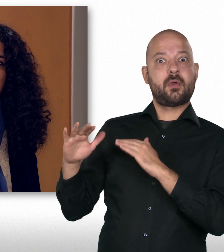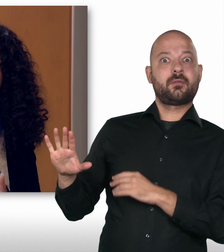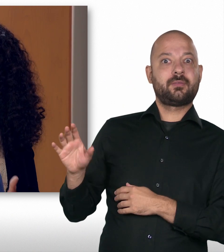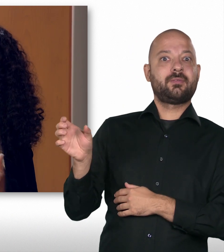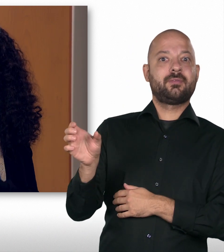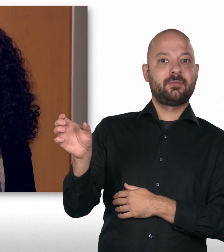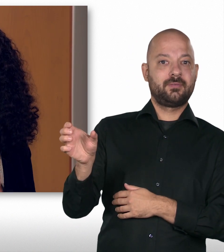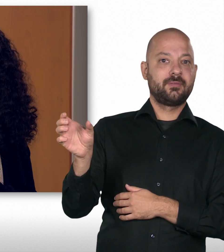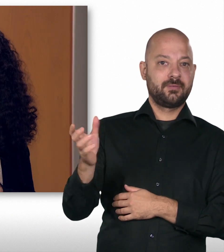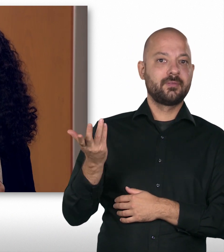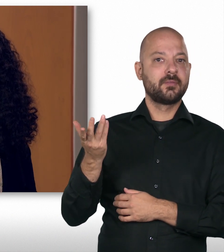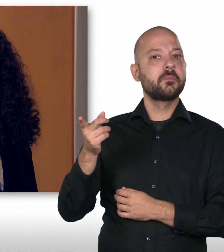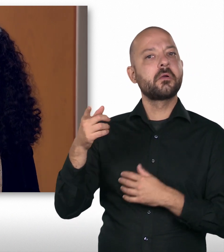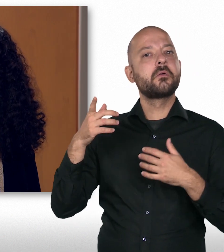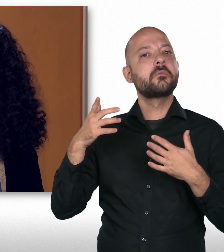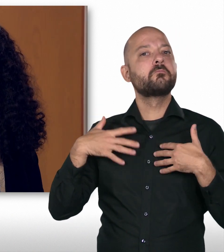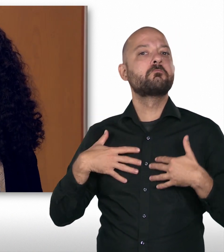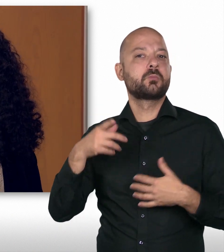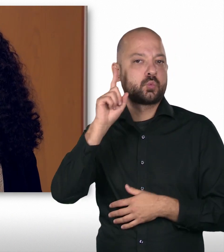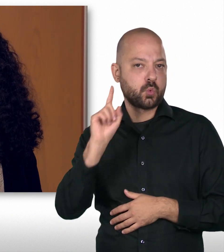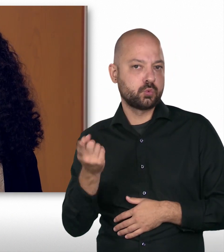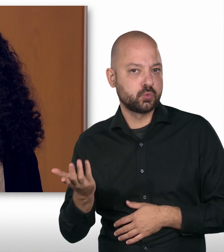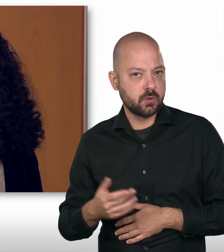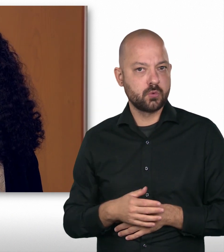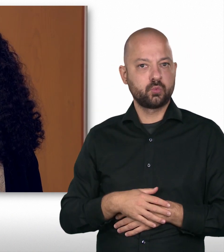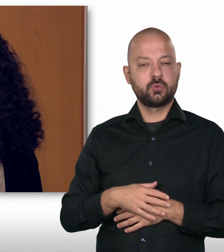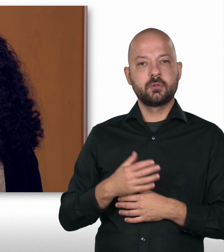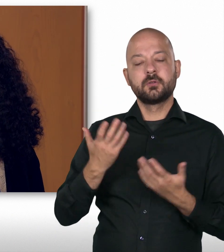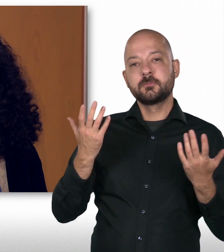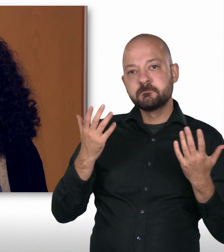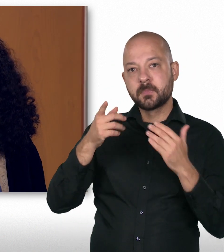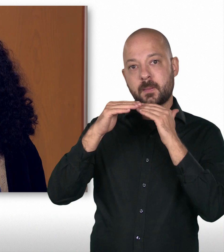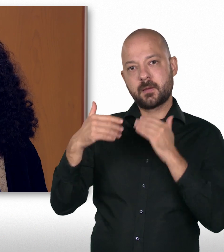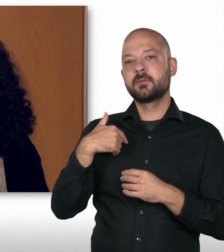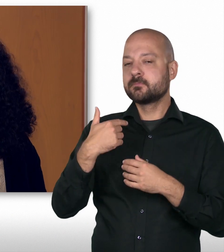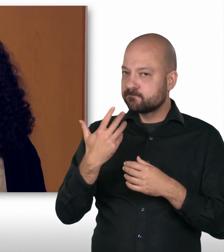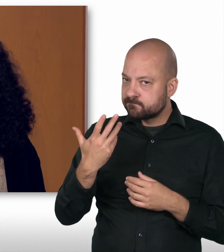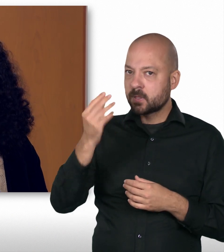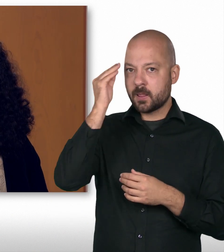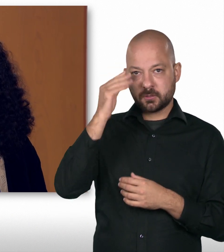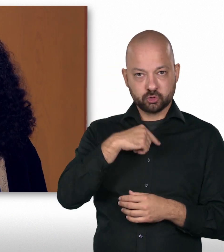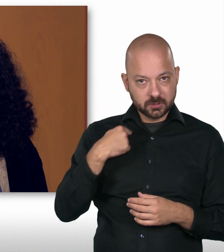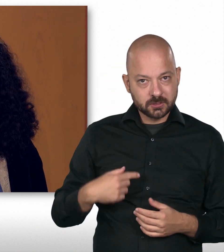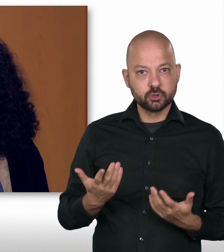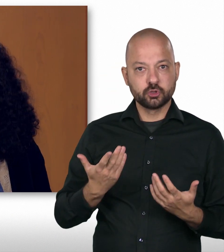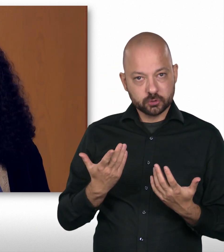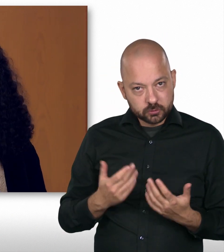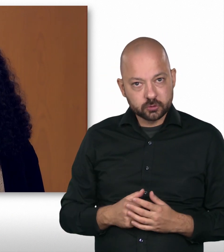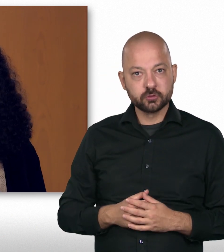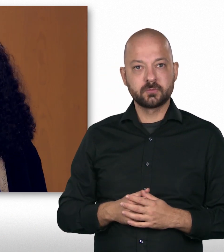da, also die, die vor Ort angestellt sind, sprechen Deutsch. Und im Land selber, ich habe Chinesisch zwar gelernt, aber nicht auf dem Level, wo ich